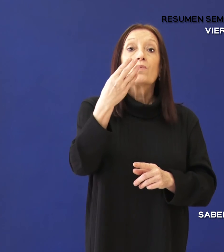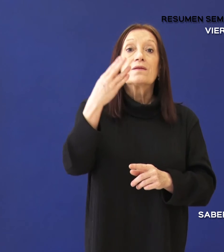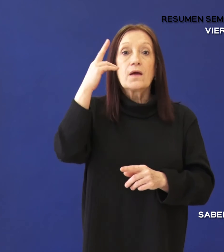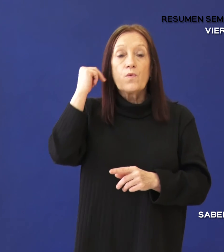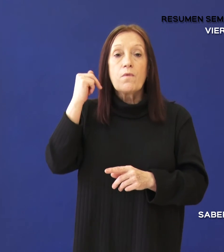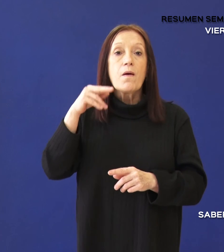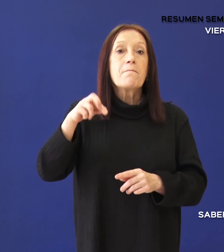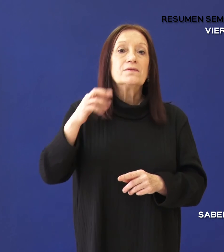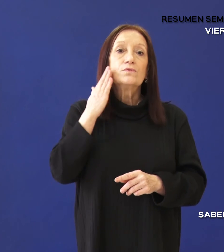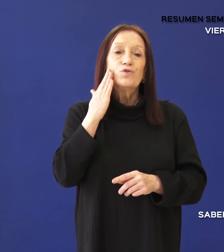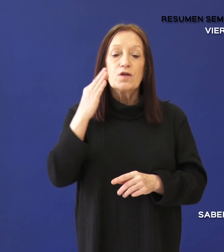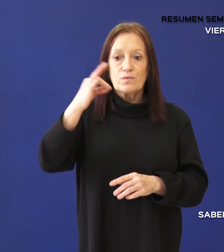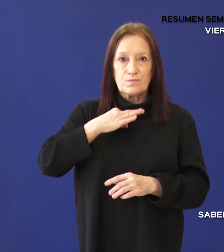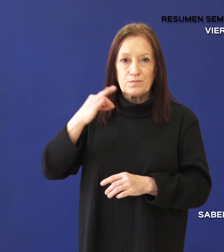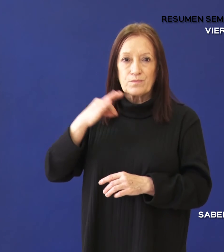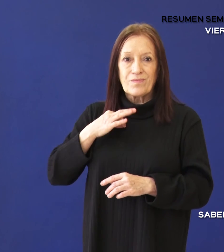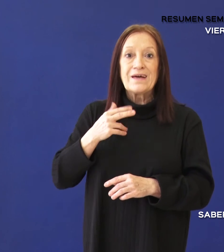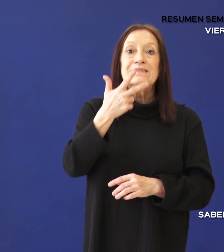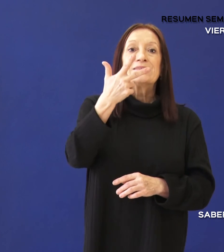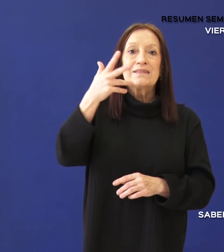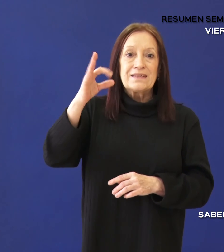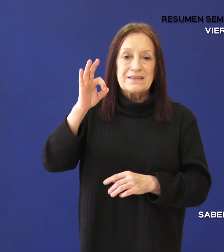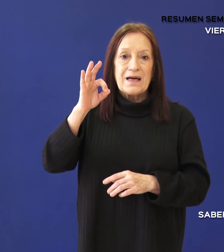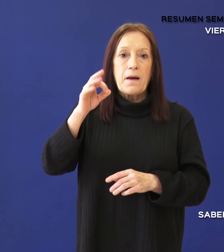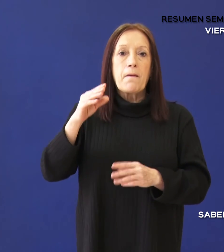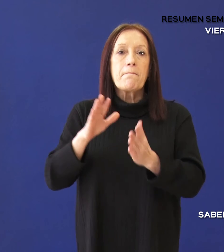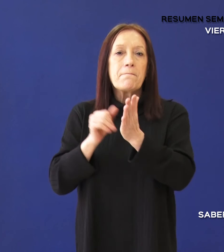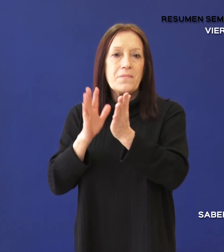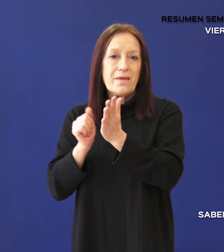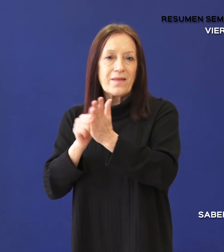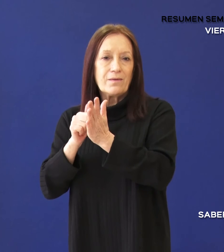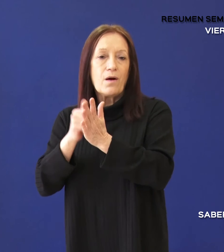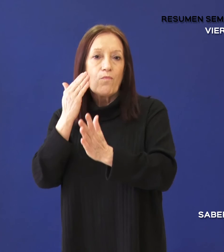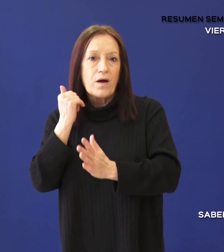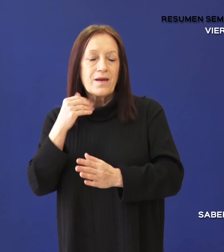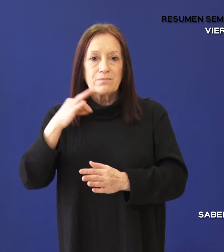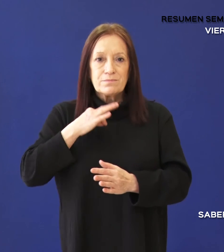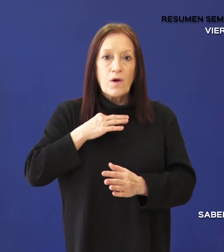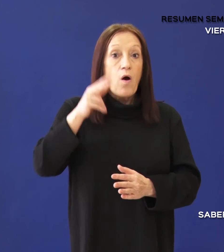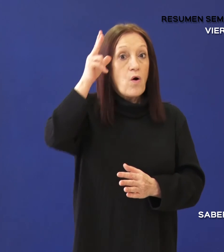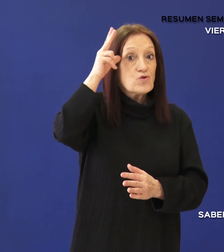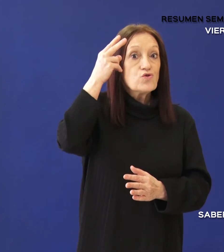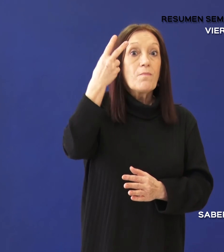maestro controlado. 30, Piedra Buena. 8 de 28 de noviembre.